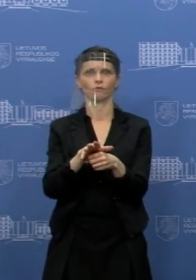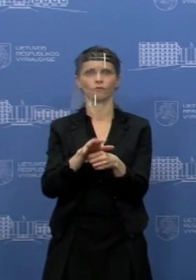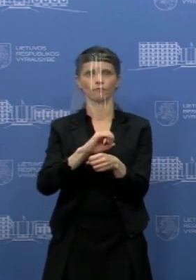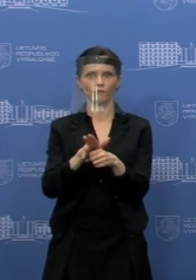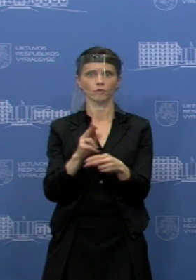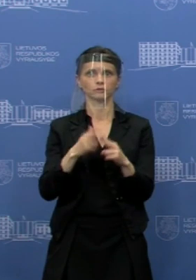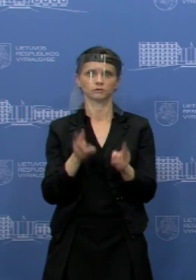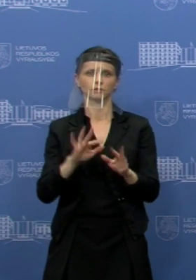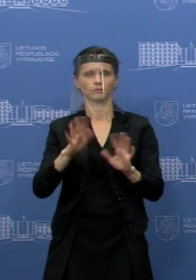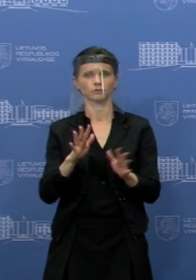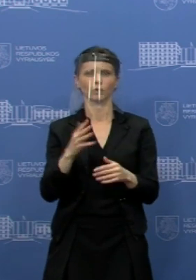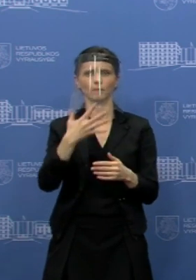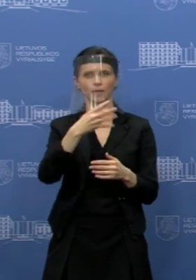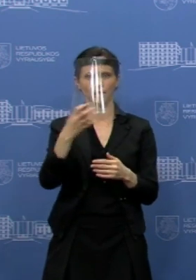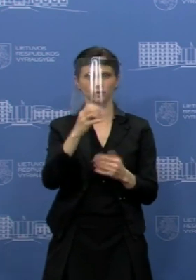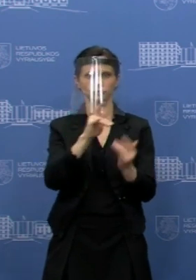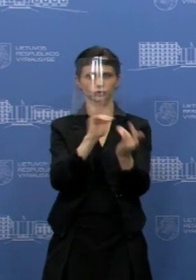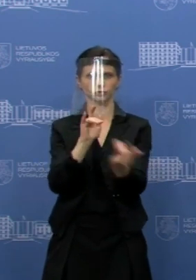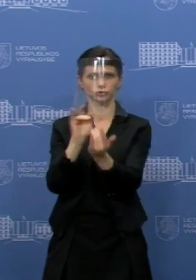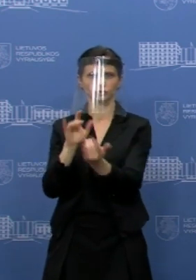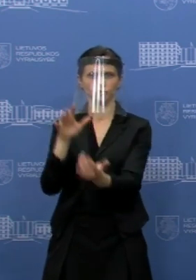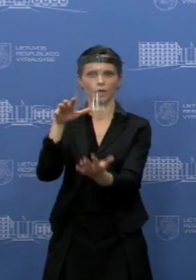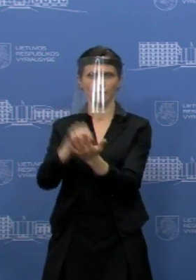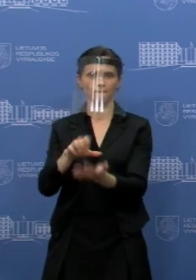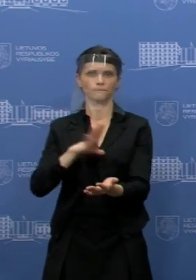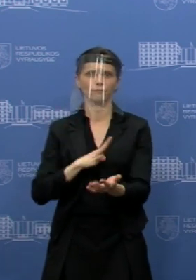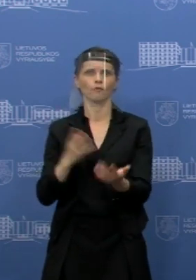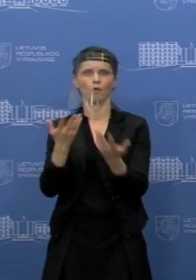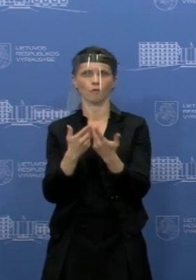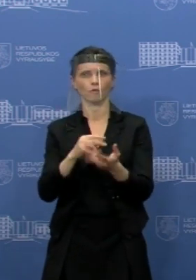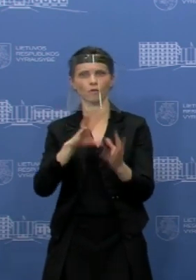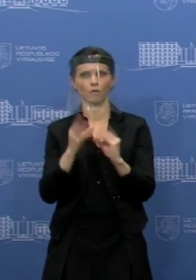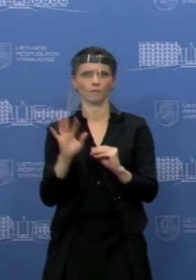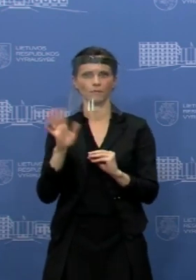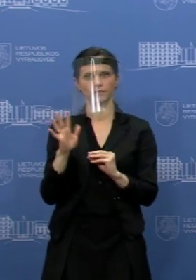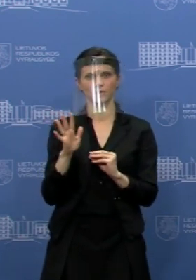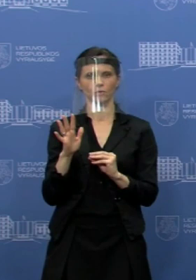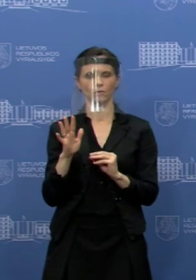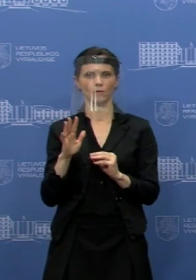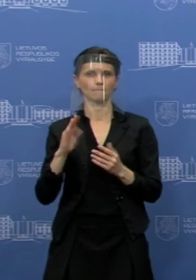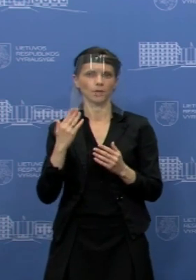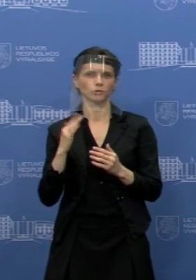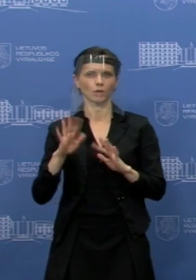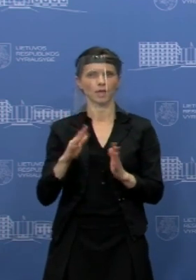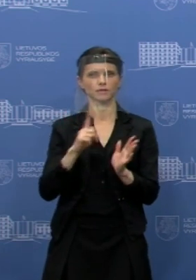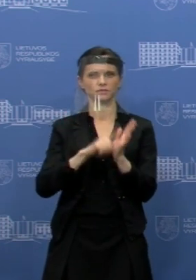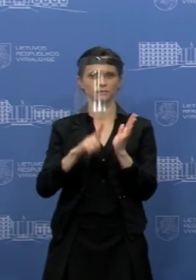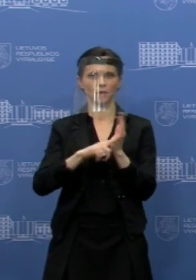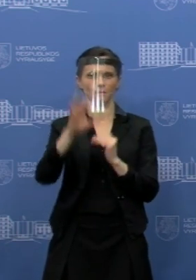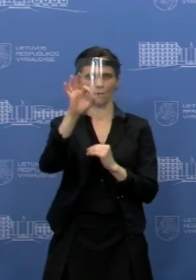apie maždaug 400 lovų, kurių žimtumą skaičiavom, turbūt prisimenat, ne kartą minėjom, ta 70